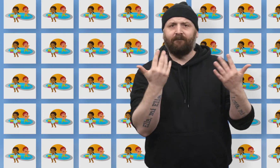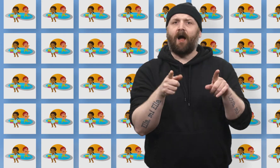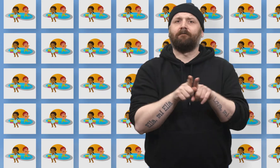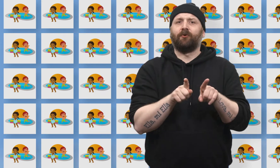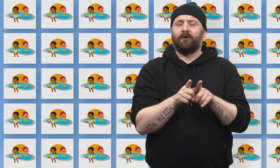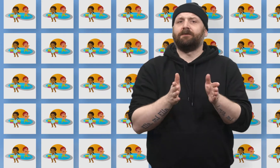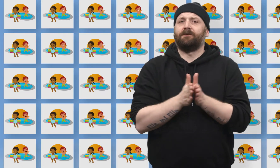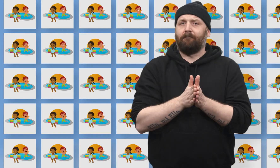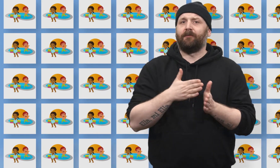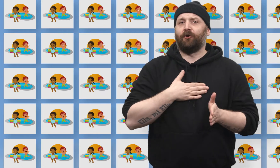samtykke er.